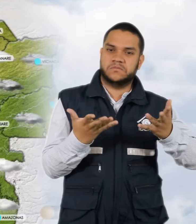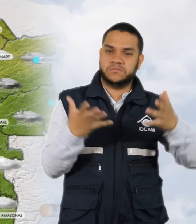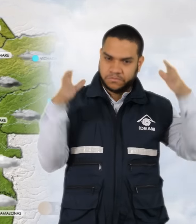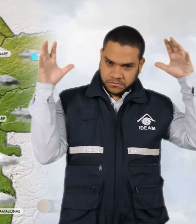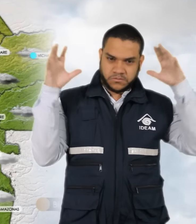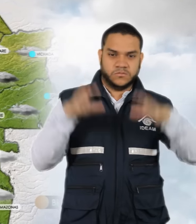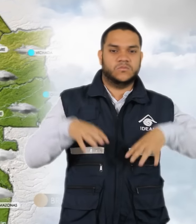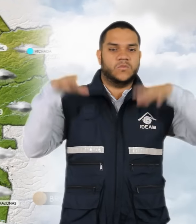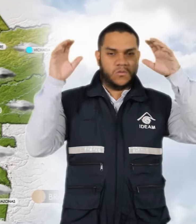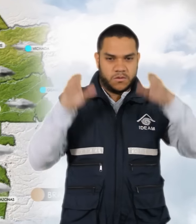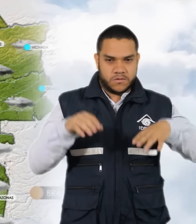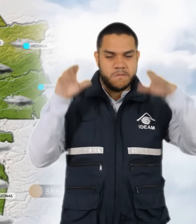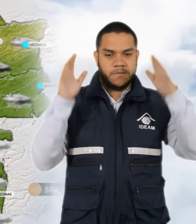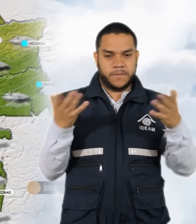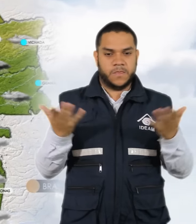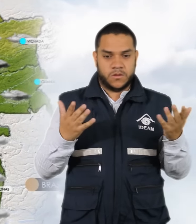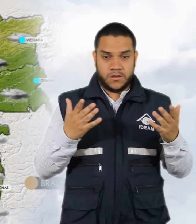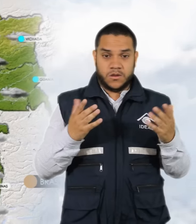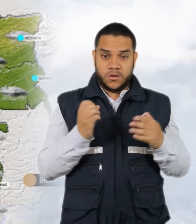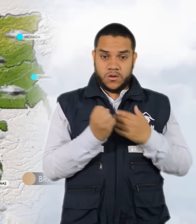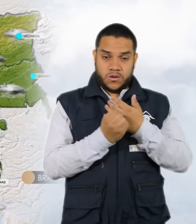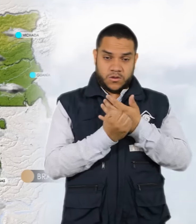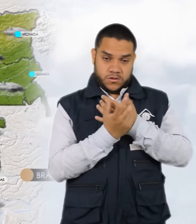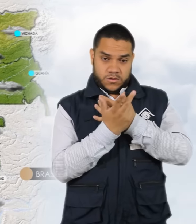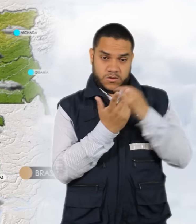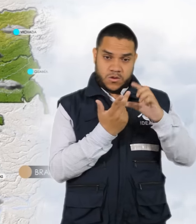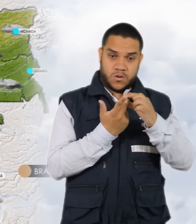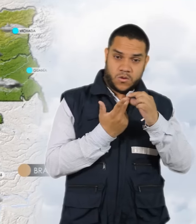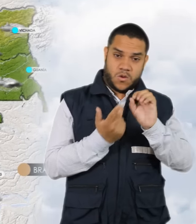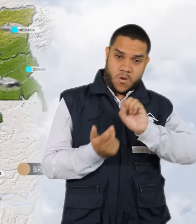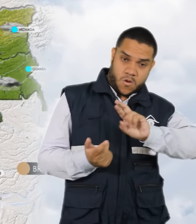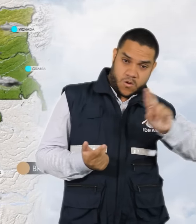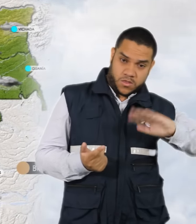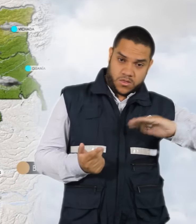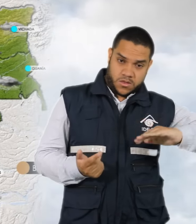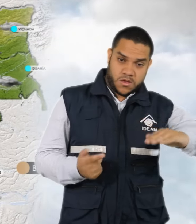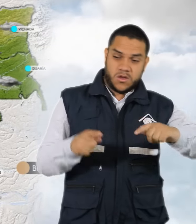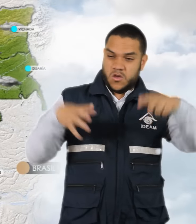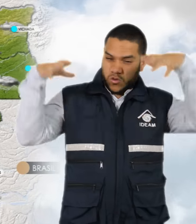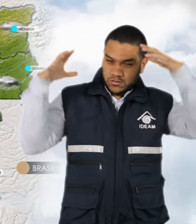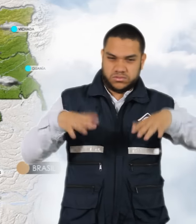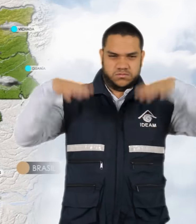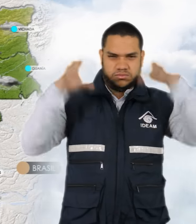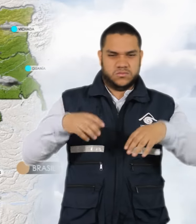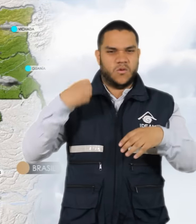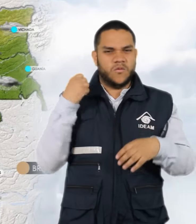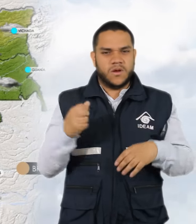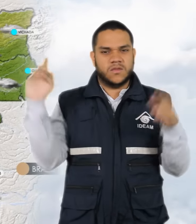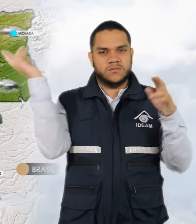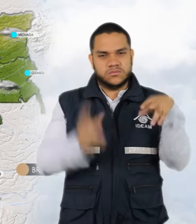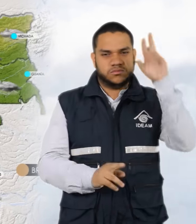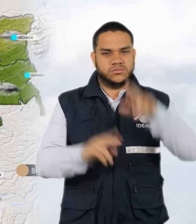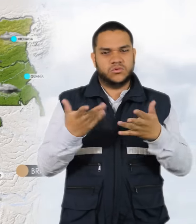precipitaciones a lo largo del pie de monte de la cordillera oriental y lluvias más fuertes incluso con descargas eléctricas en sectores de